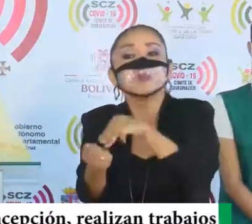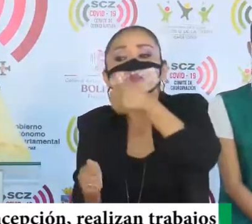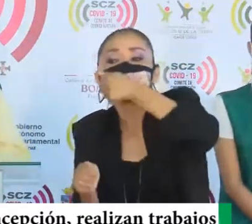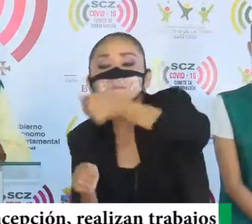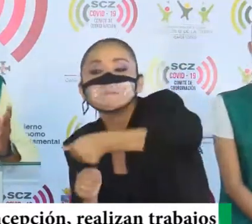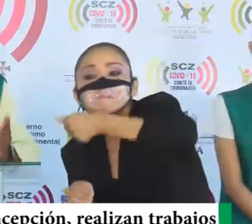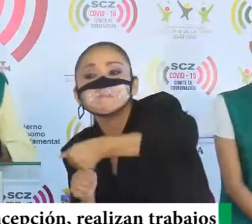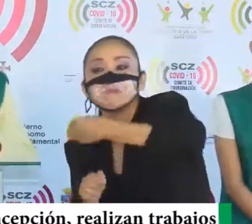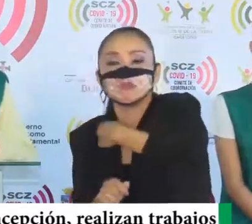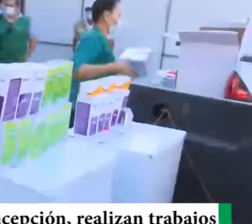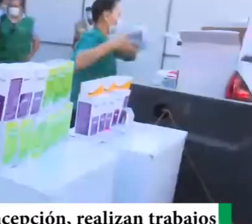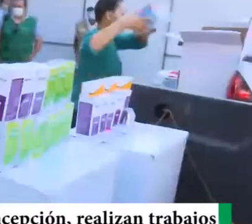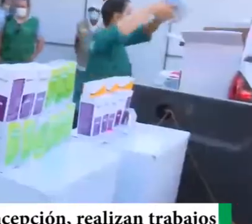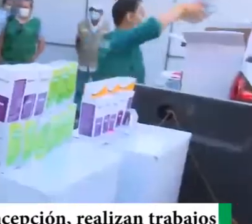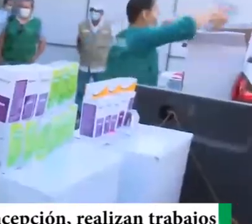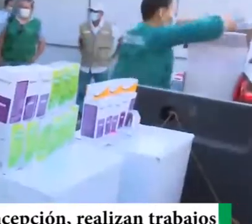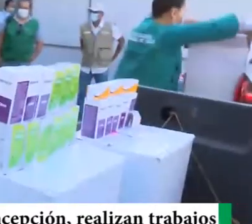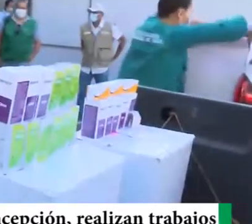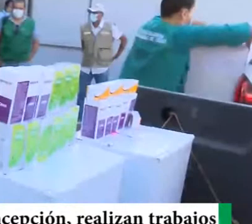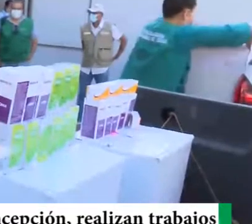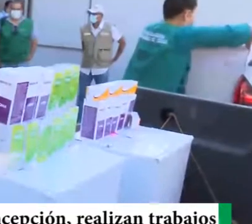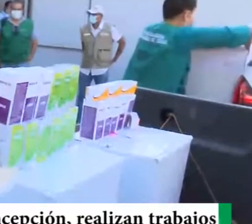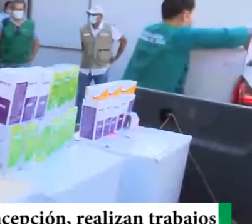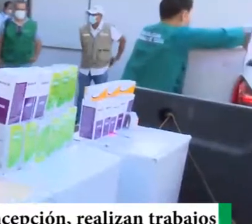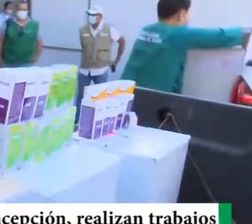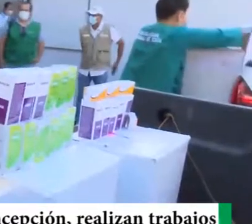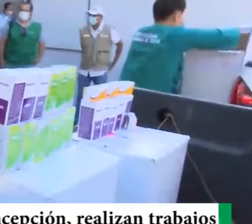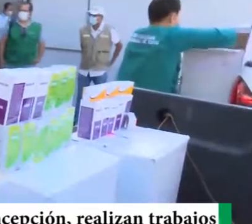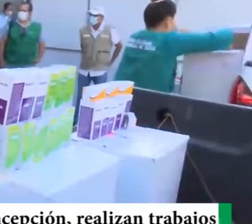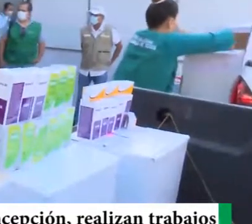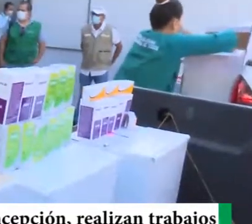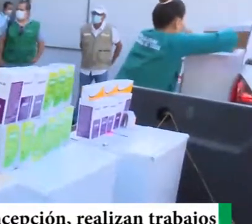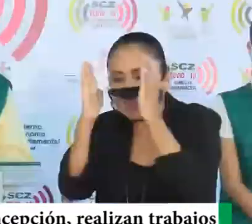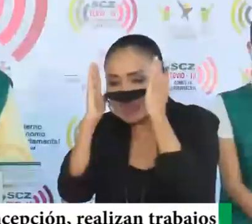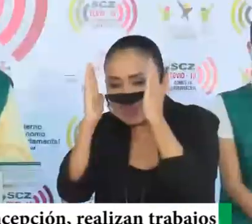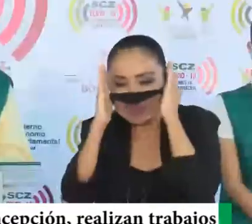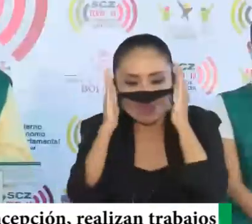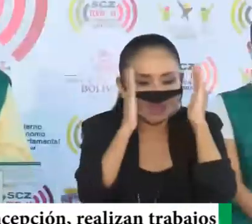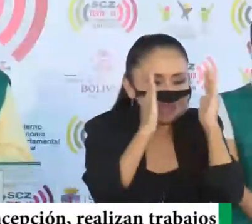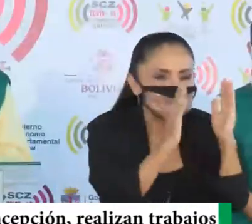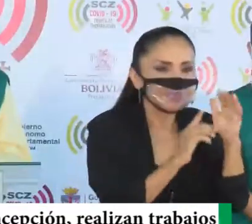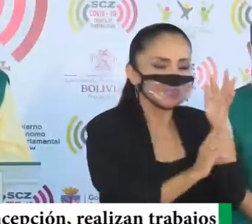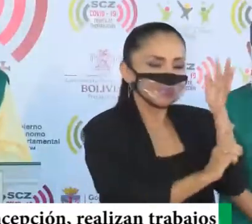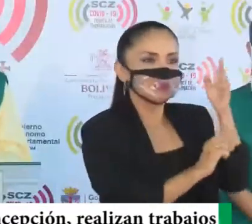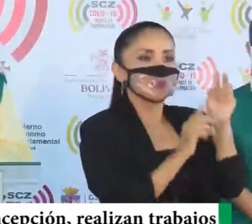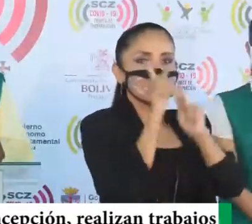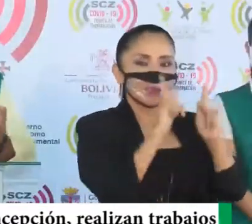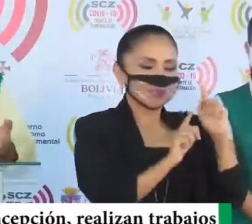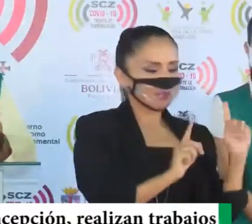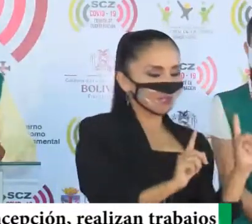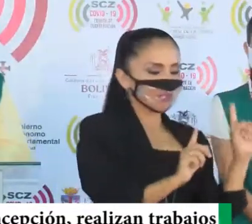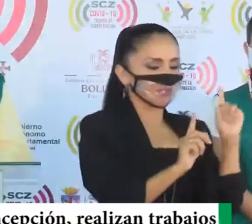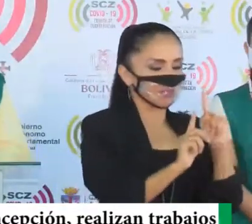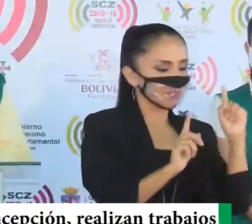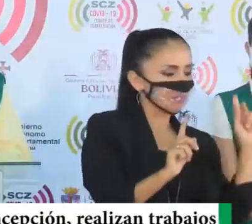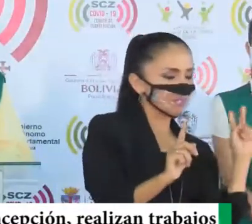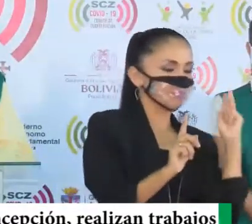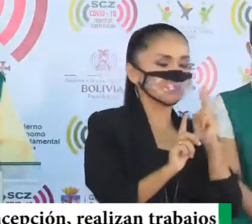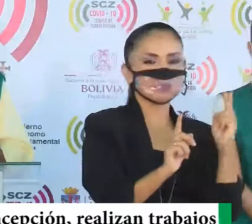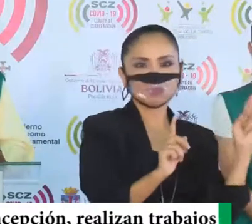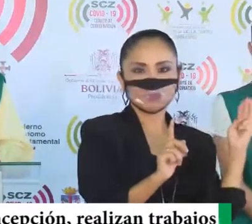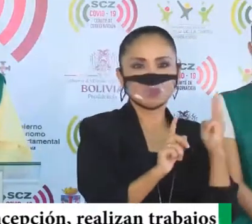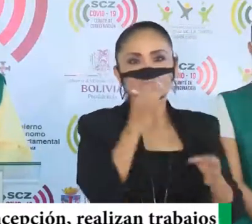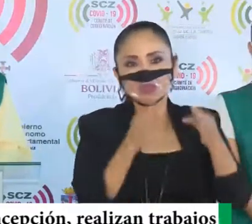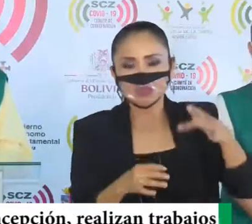municipio, y vamos a tener, alrededor de diez personas, atendiendo, a la gente, que llegue, con estos casos,